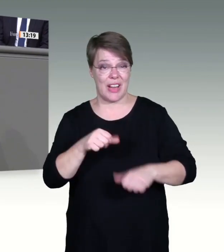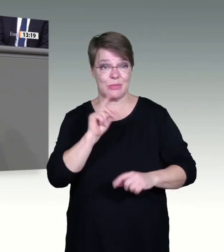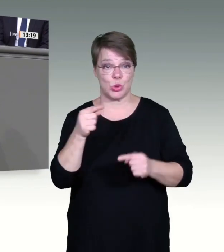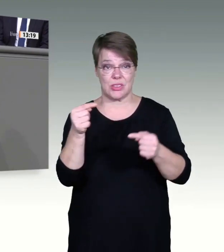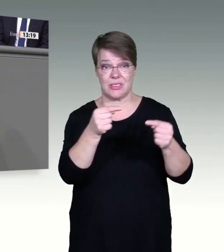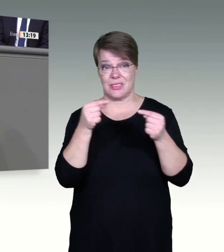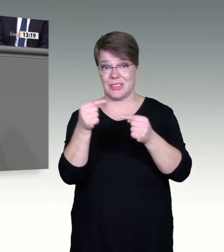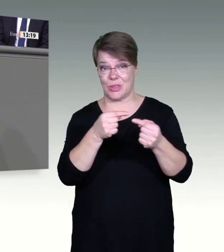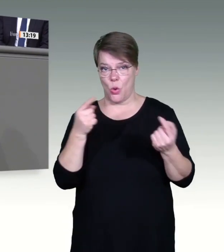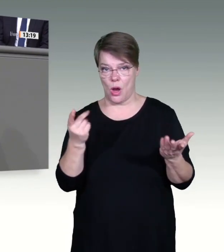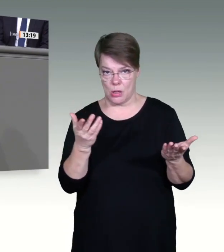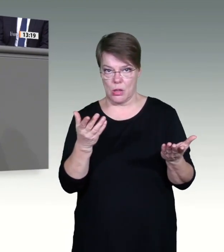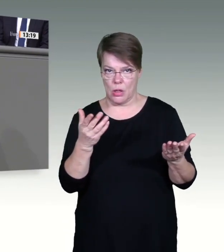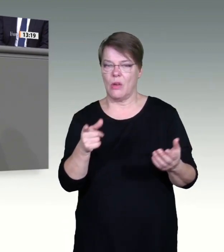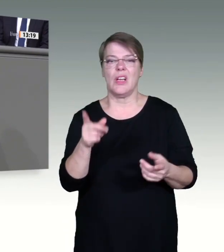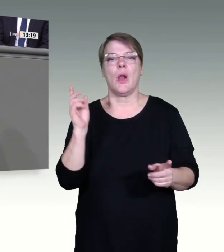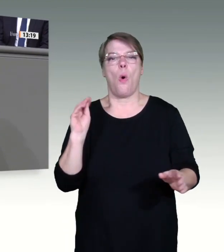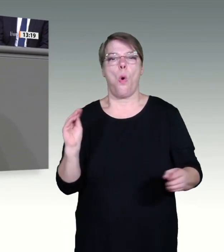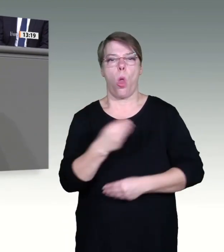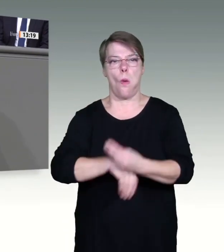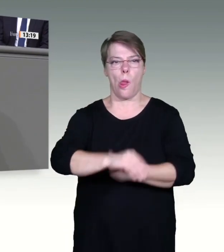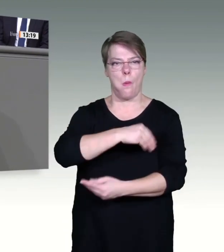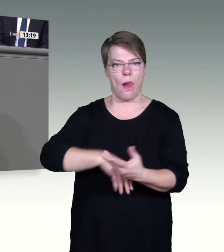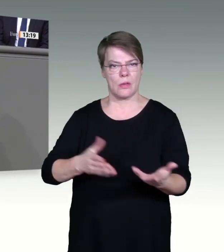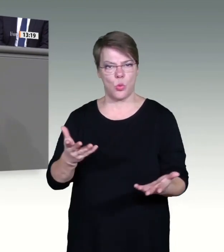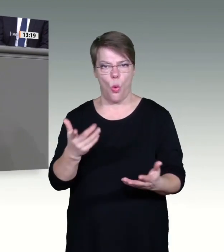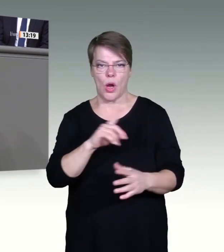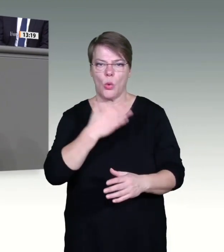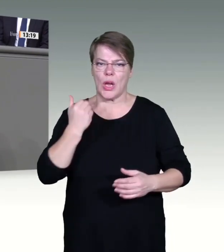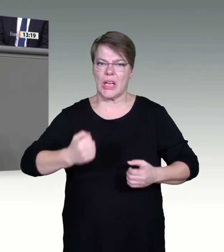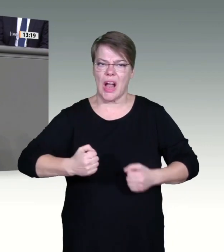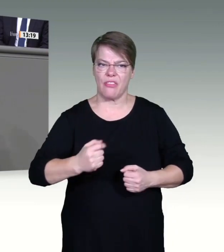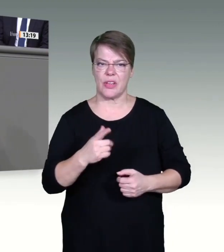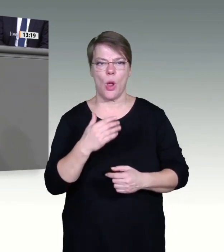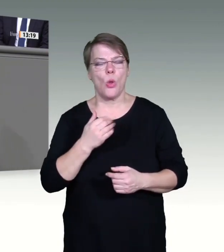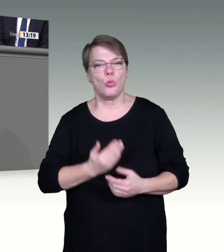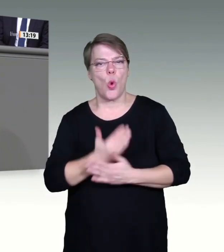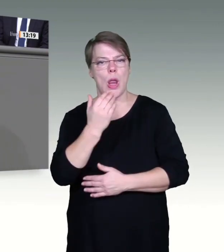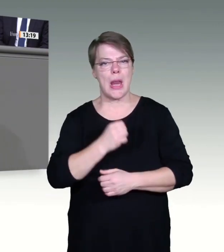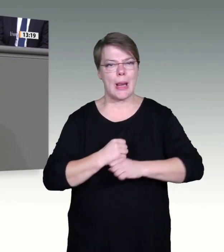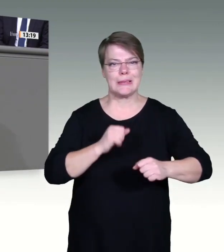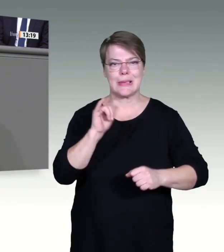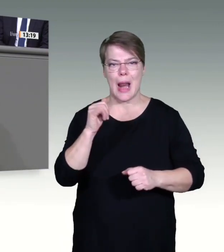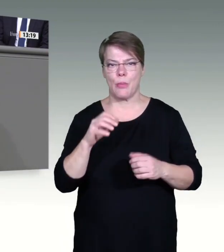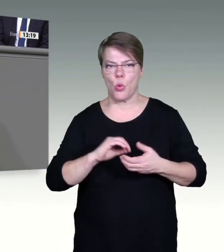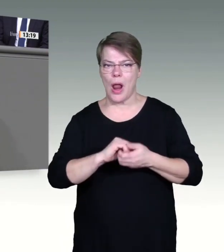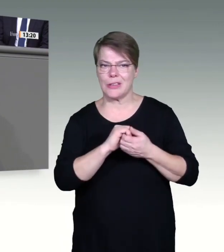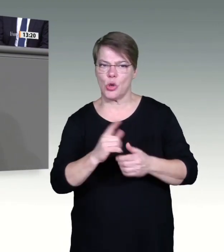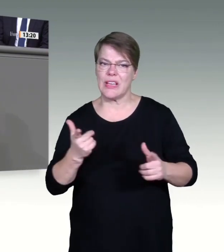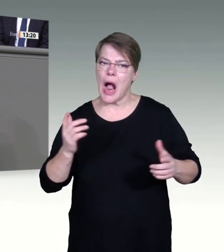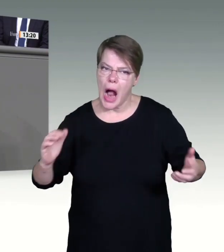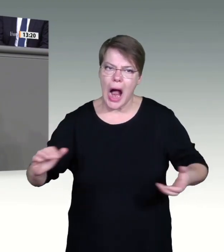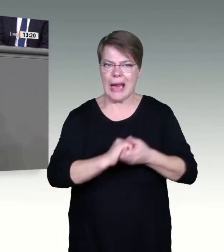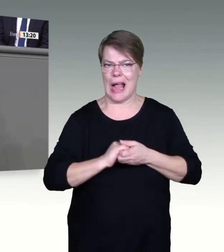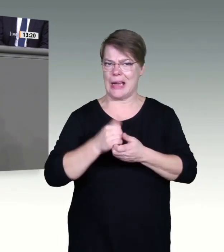letzten Reihe, und ihm natürlich zu seinem Amt gratulieren. Die meisten von uns haben ihn sicherlich häufiger im Fernsehen oder im